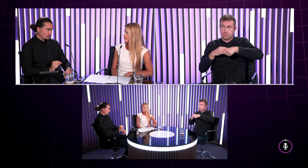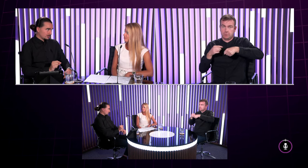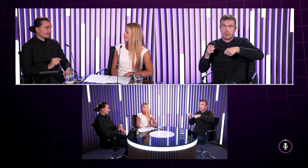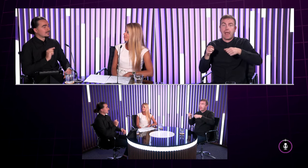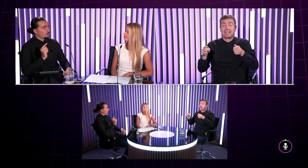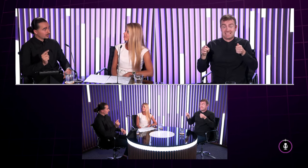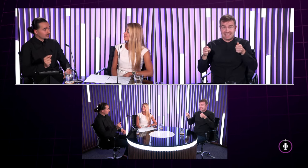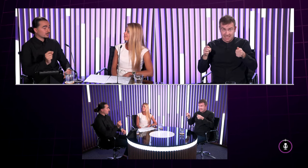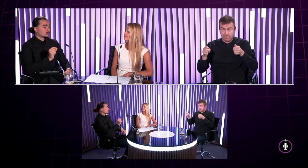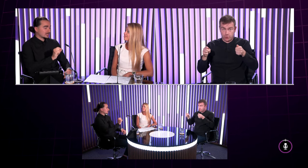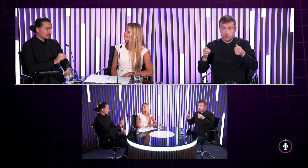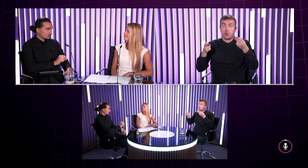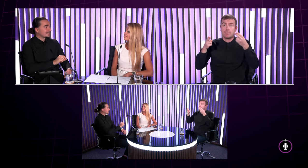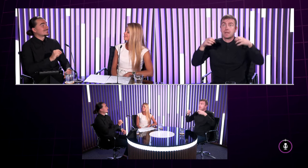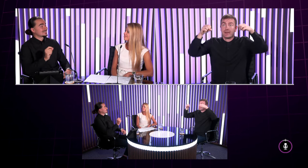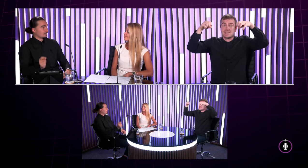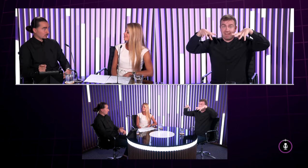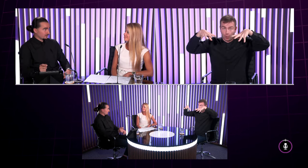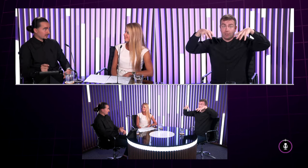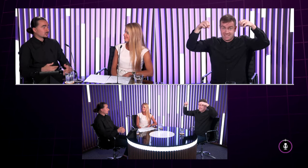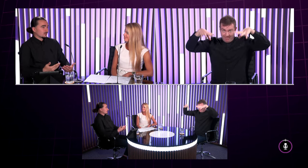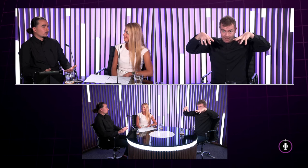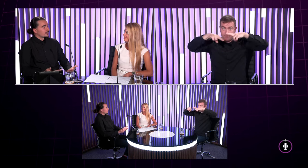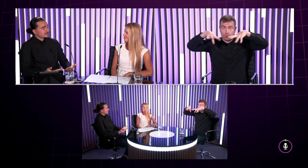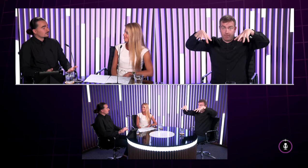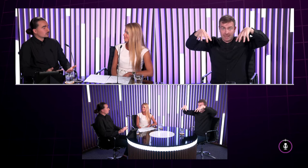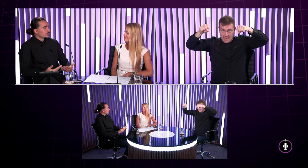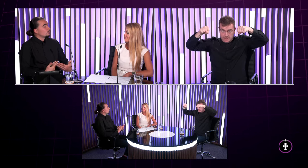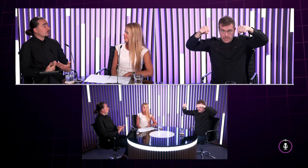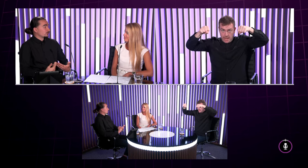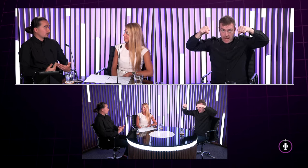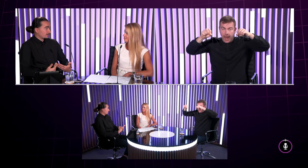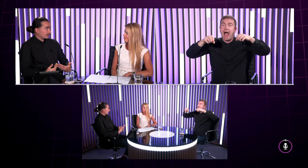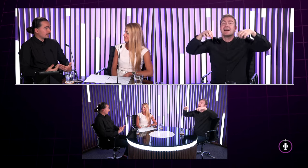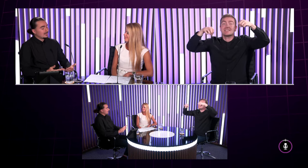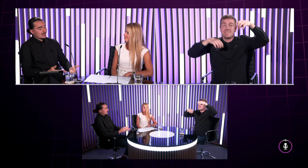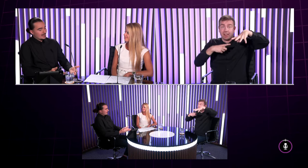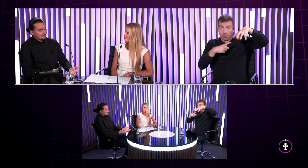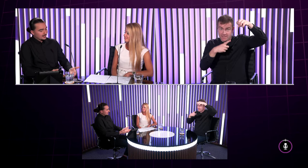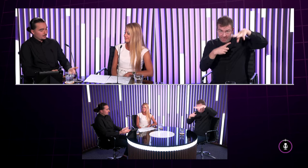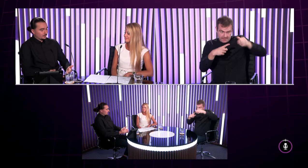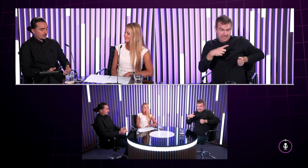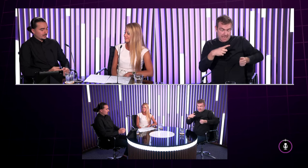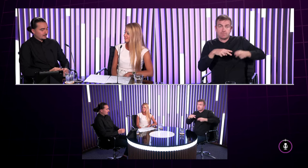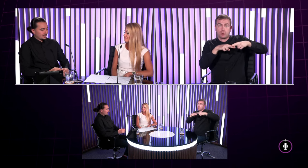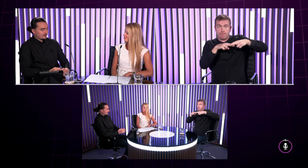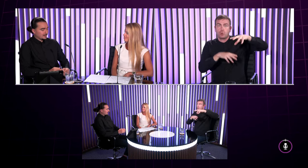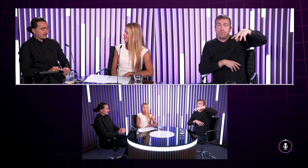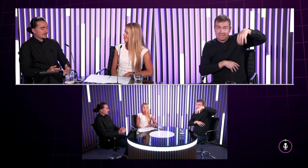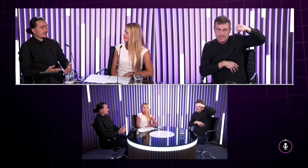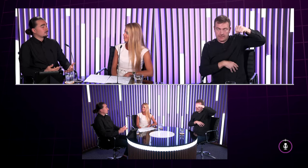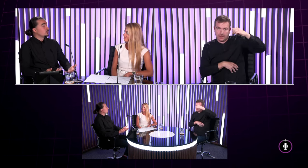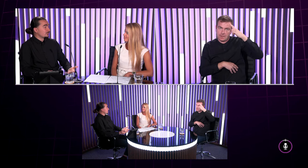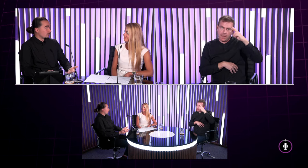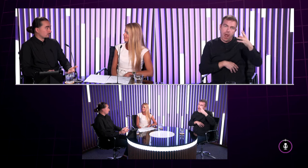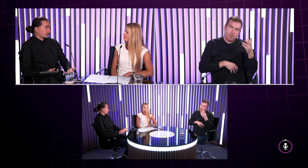zhasnú a zase opačne ktoré sú zhasnuté sa zapnú Čiže toto je vlastne zvonček u mojich rodičov napríklad a veľmi podobne to je napríklad aj v